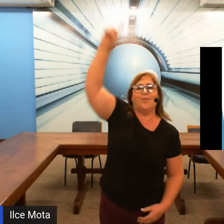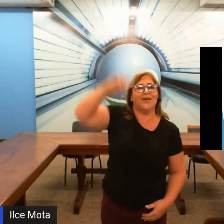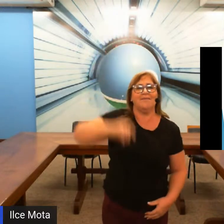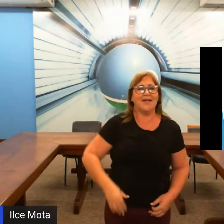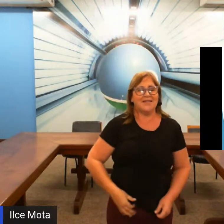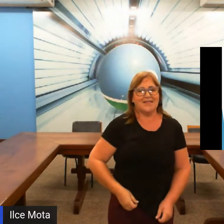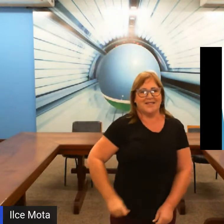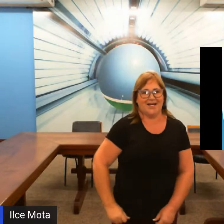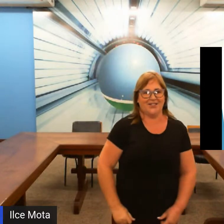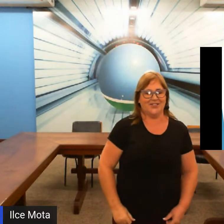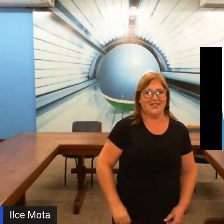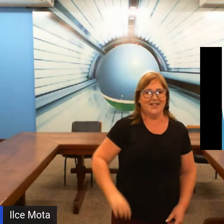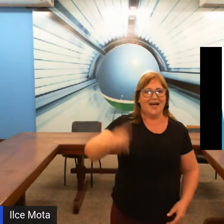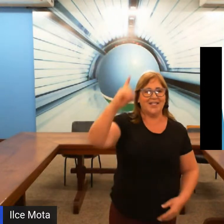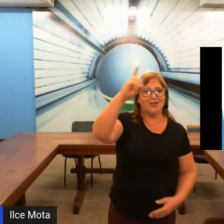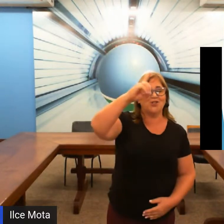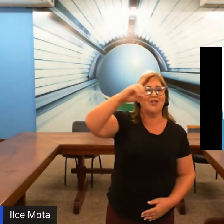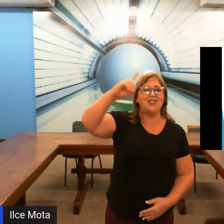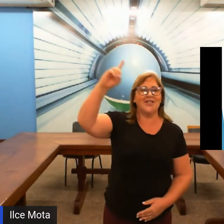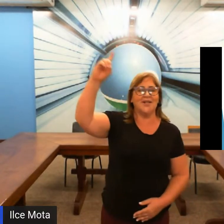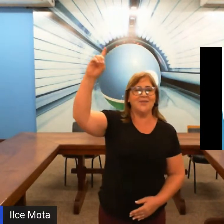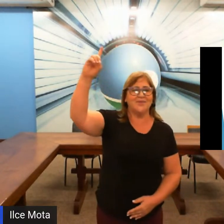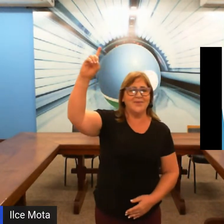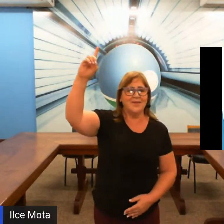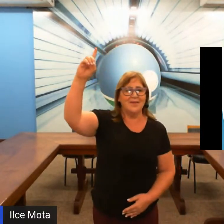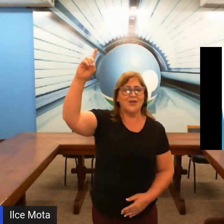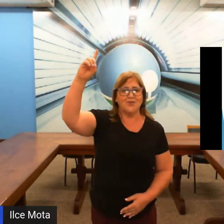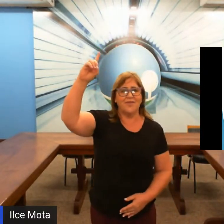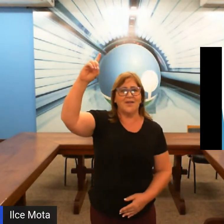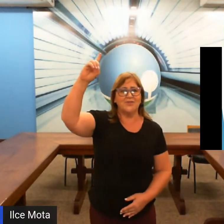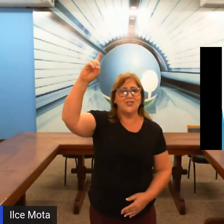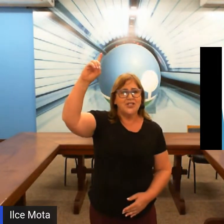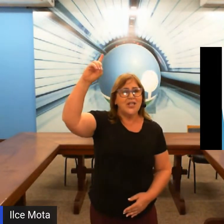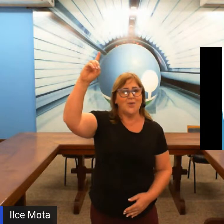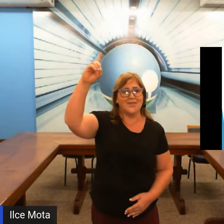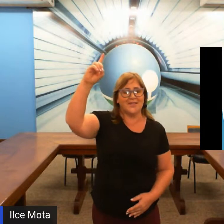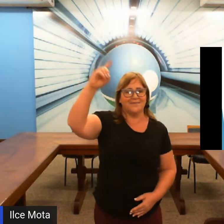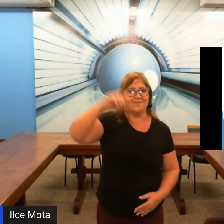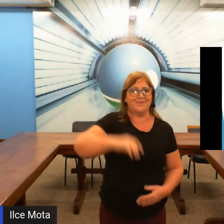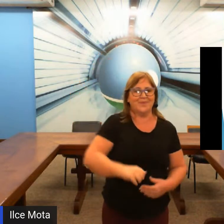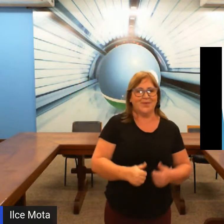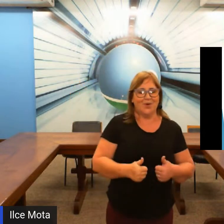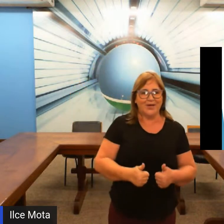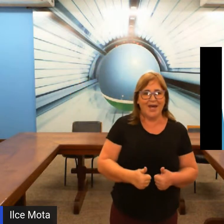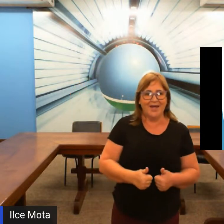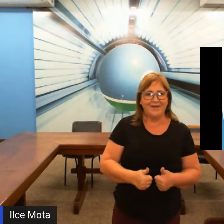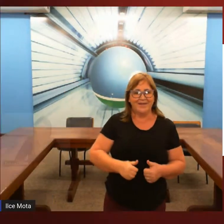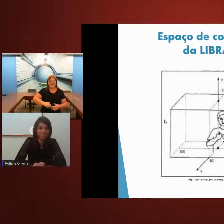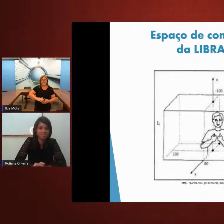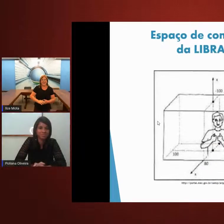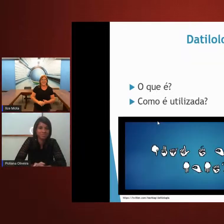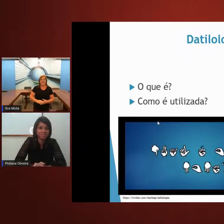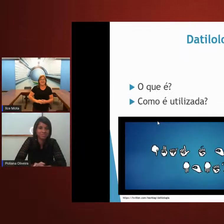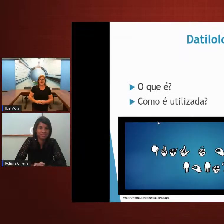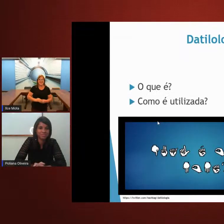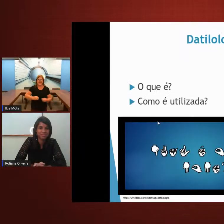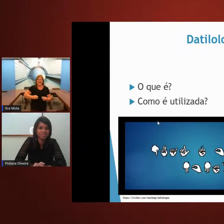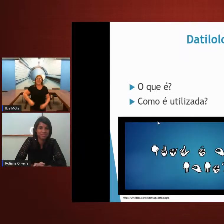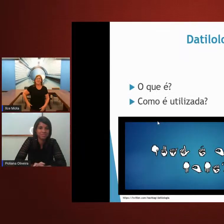Porque não tem necessidade. Aqui eu já estou indicando que eu estou falando de Deus. Ok? Entenderam? Então, naida de